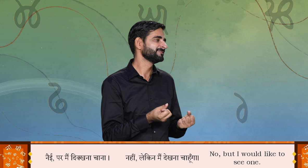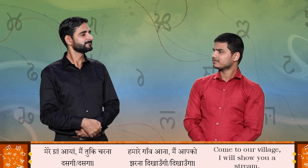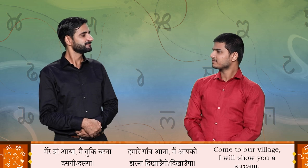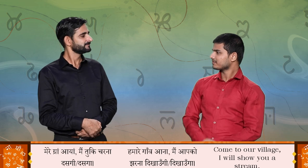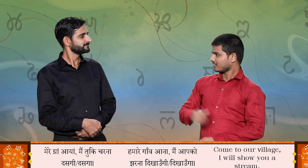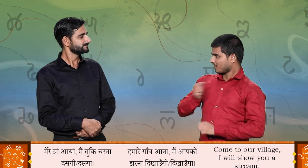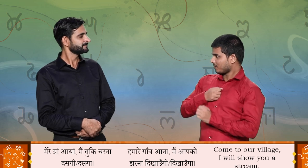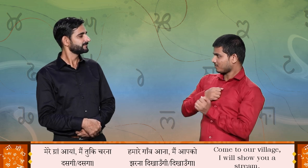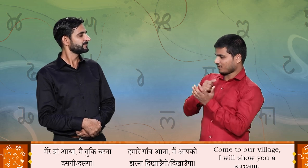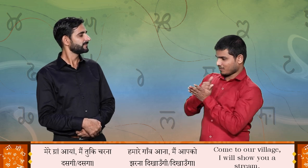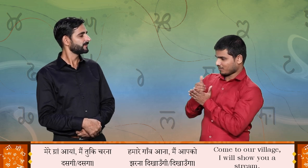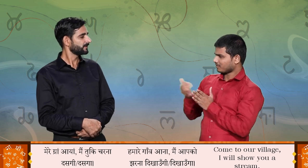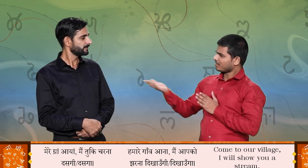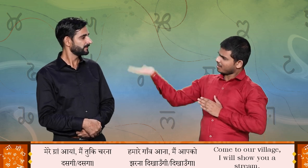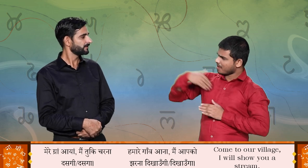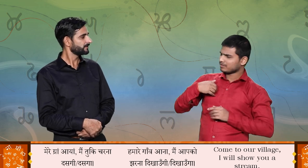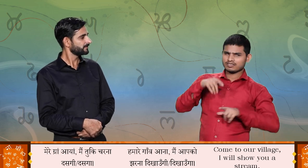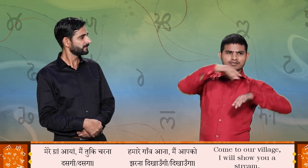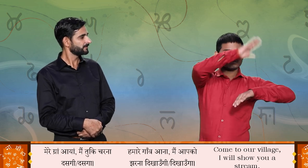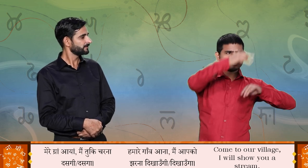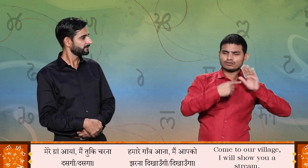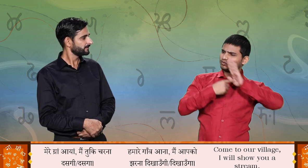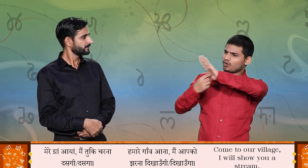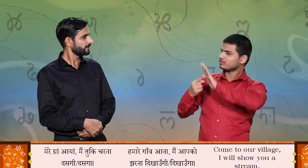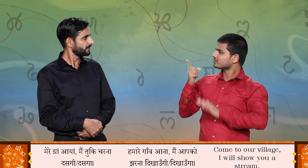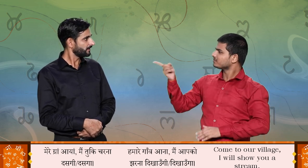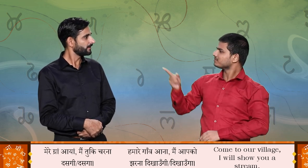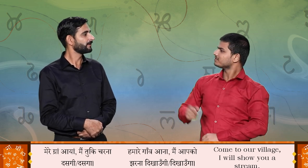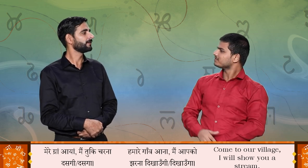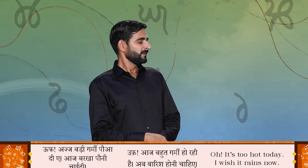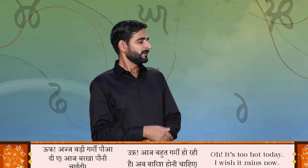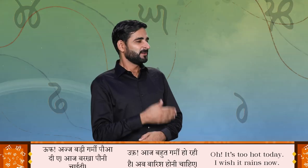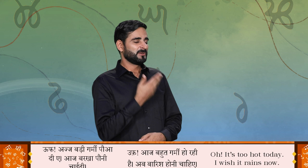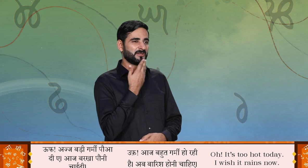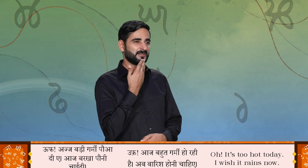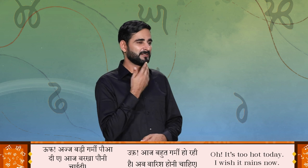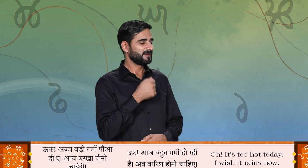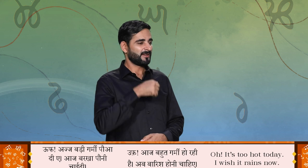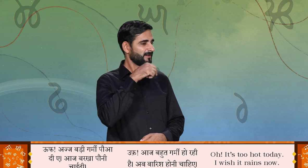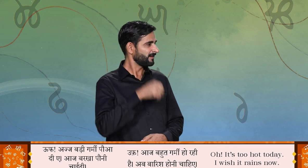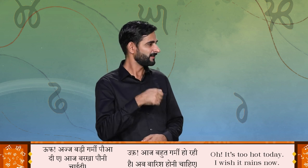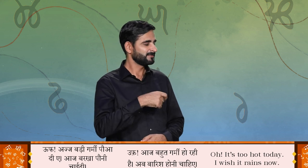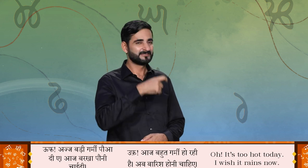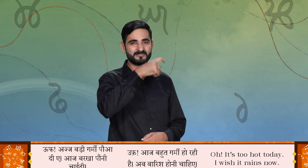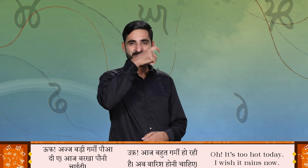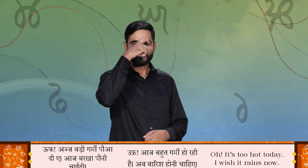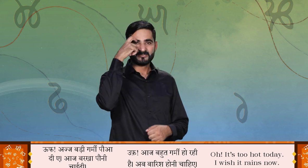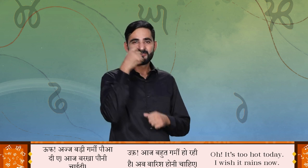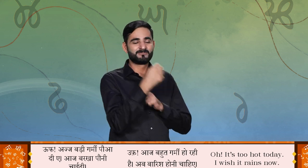मेरे ग्राँ आया मैं तुकी चरना दसगा उफ आज बड़ी गर्मी पवादी है